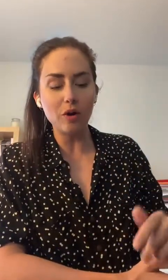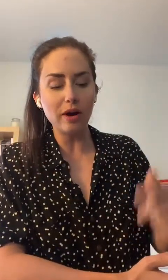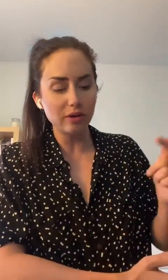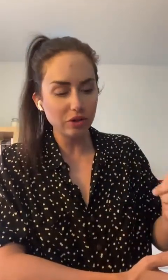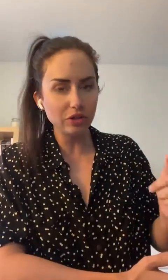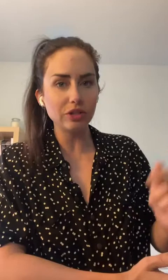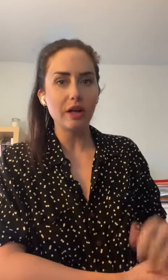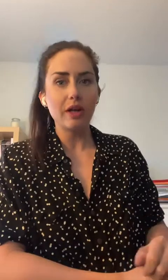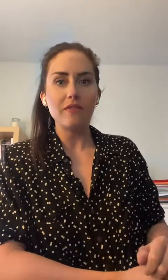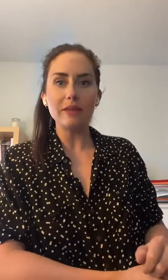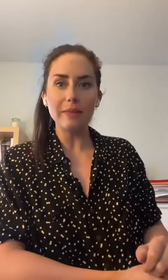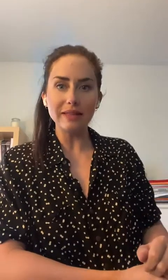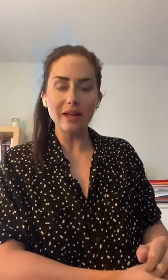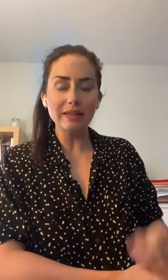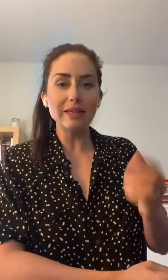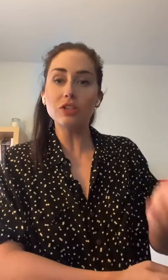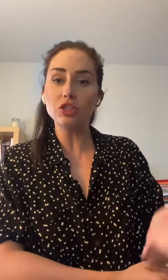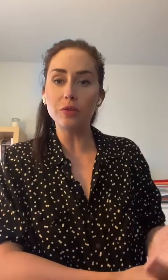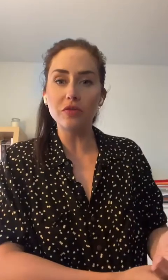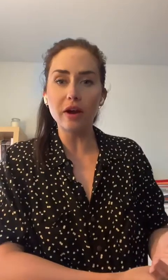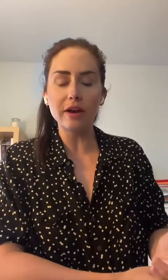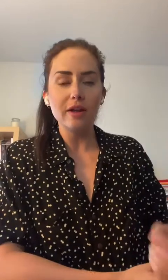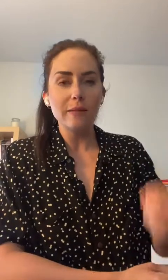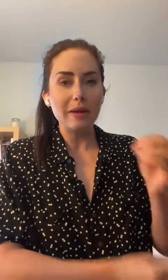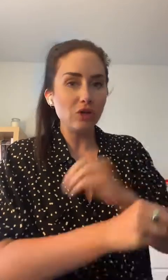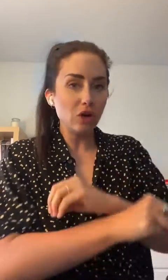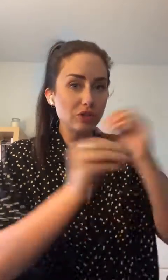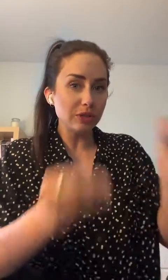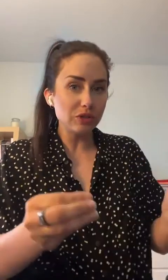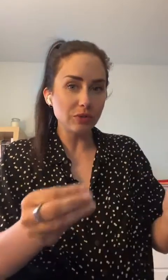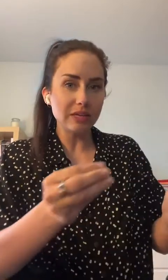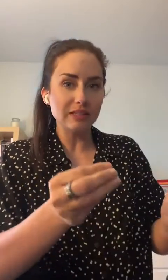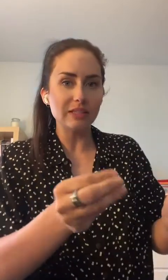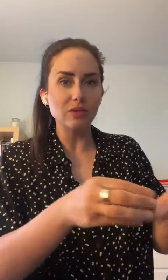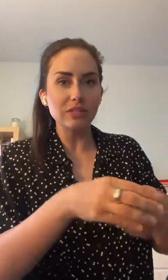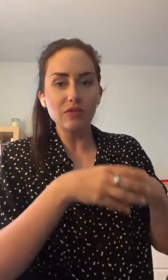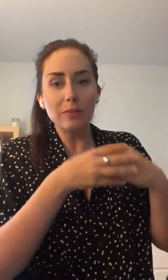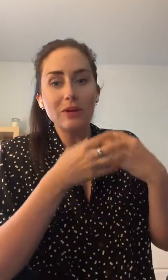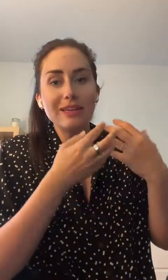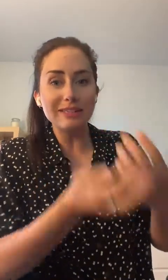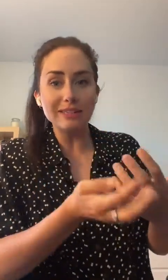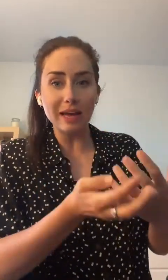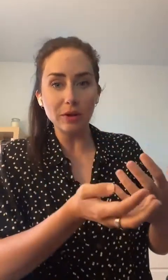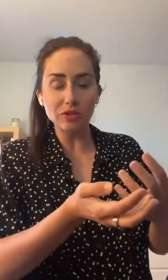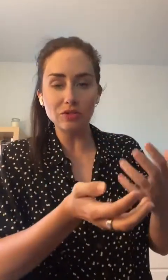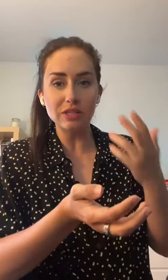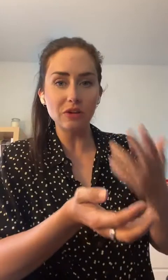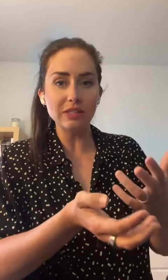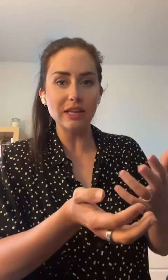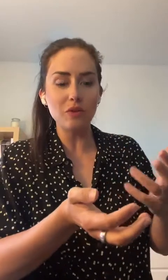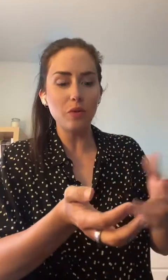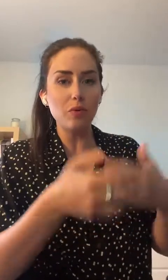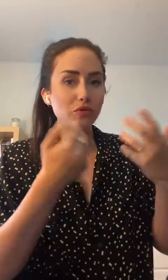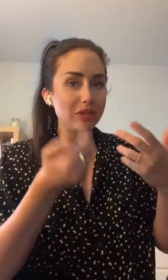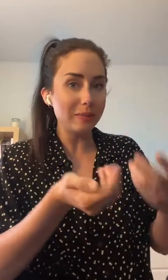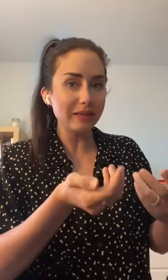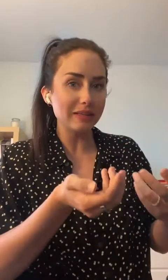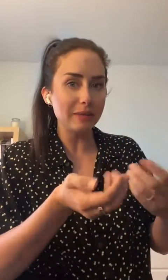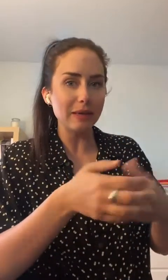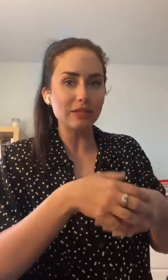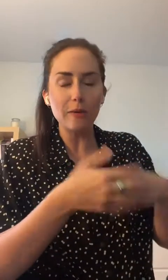moi, good. Fait que maintenant, qu'est-ce que je peux faire? Bien, il y d'autres options qui existent. Donc, si vous voulez pas nécessairement utiliser votre savon pour vous démaquiller parce